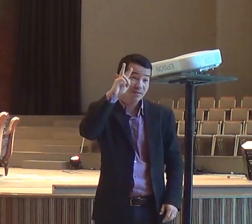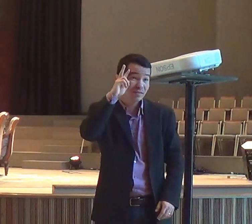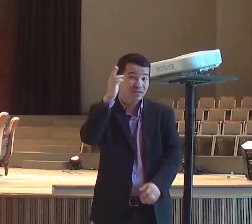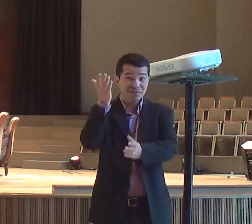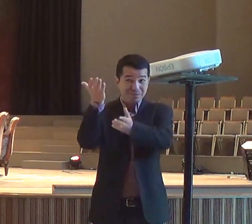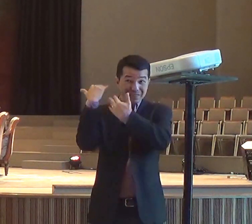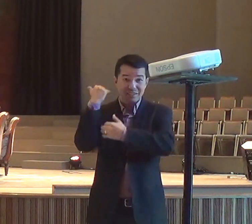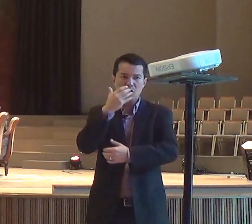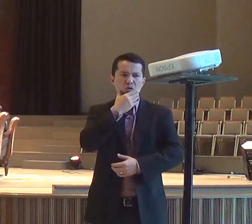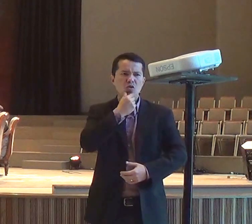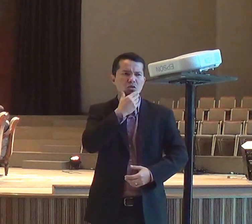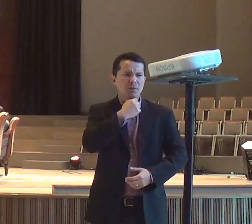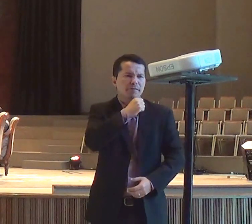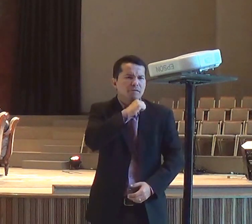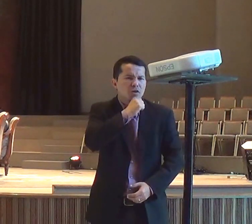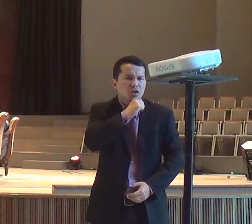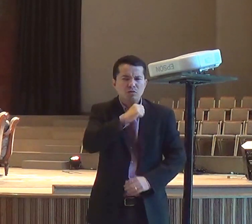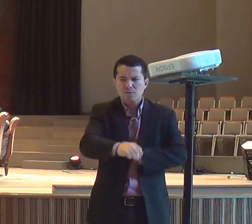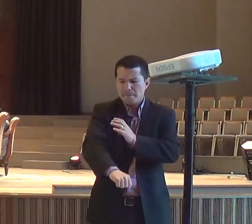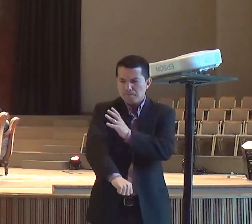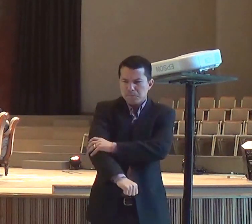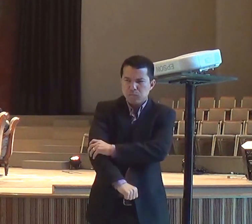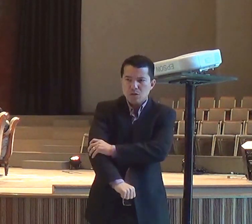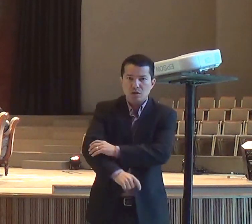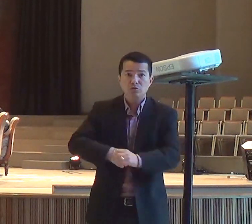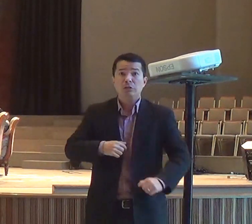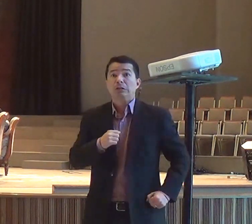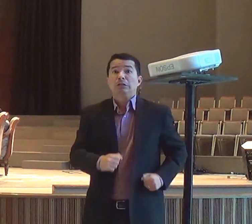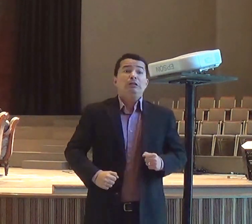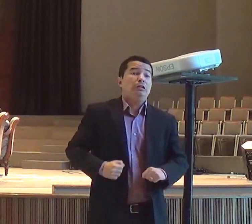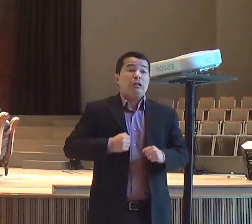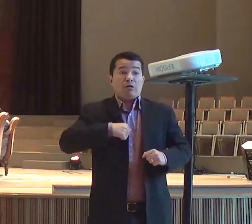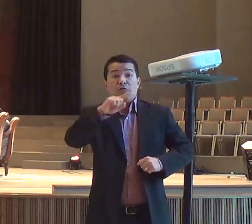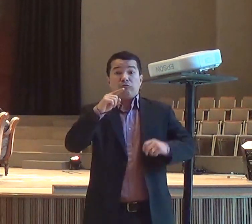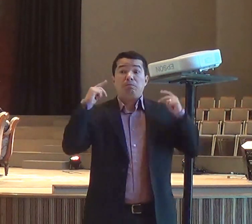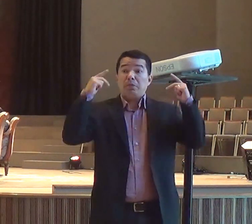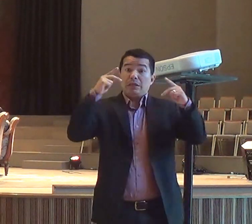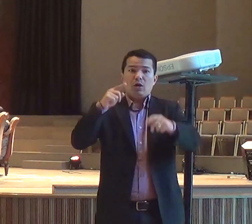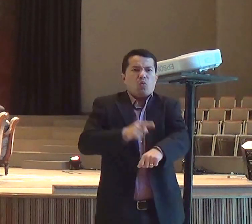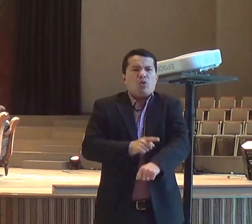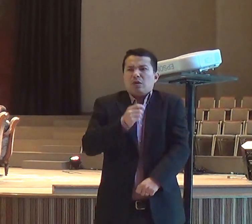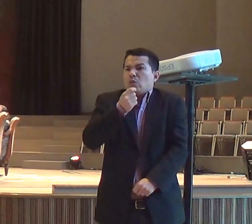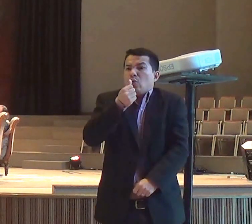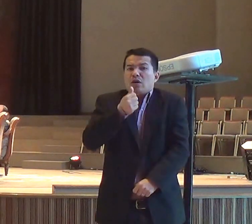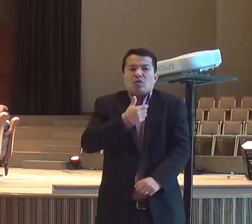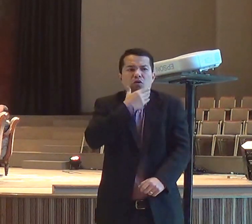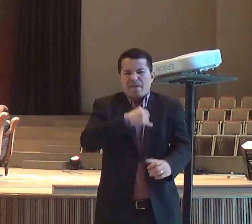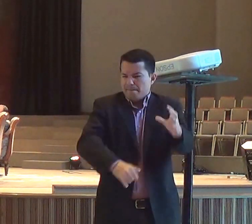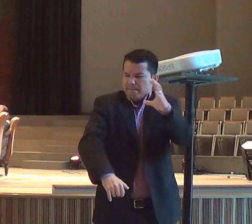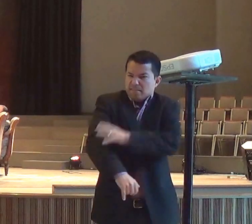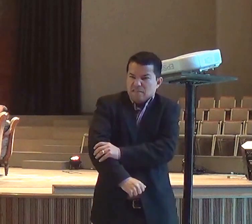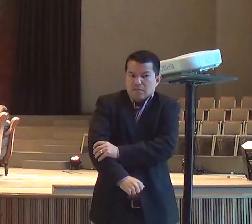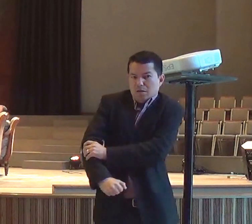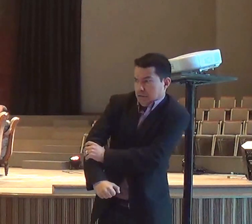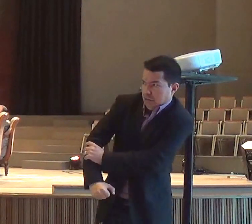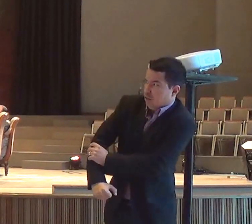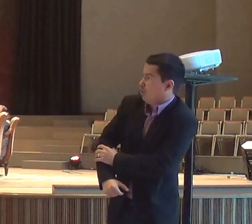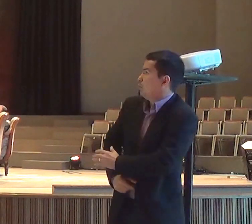braço, e eu estava vindo, correndo aqui, para o culto, e ele me segurou, e disse, pastor,